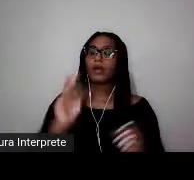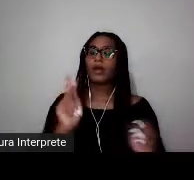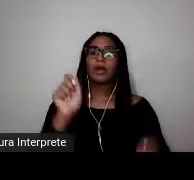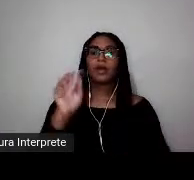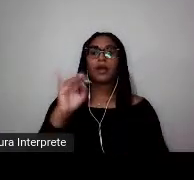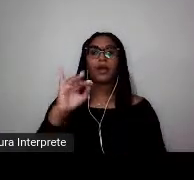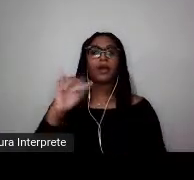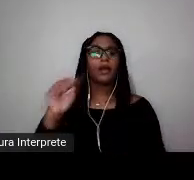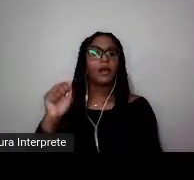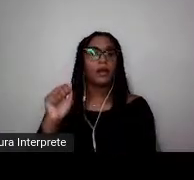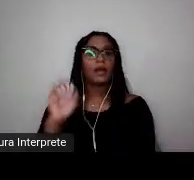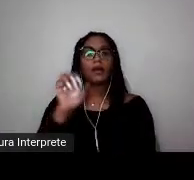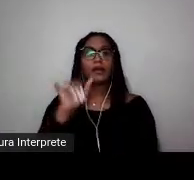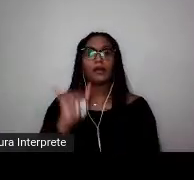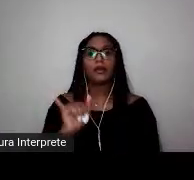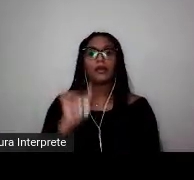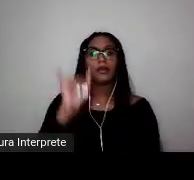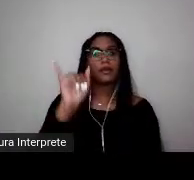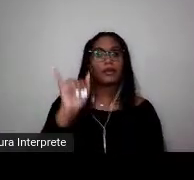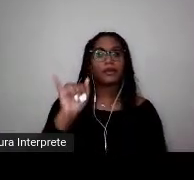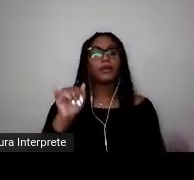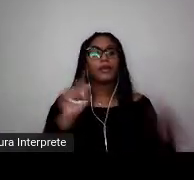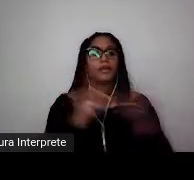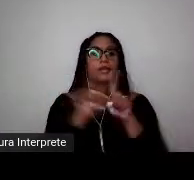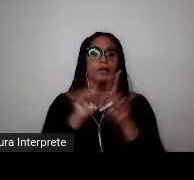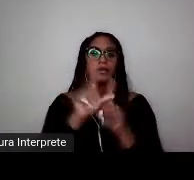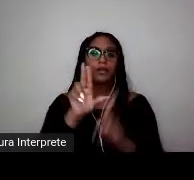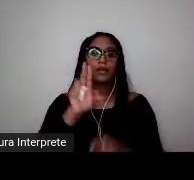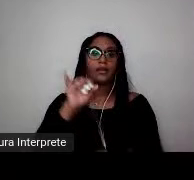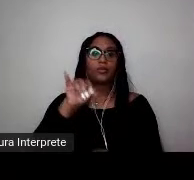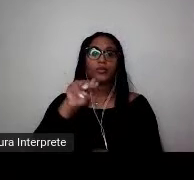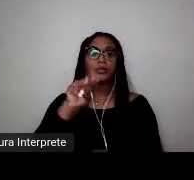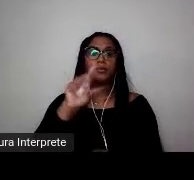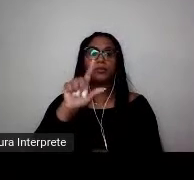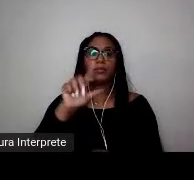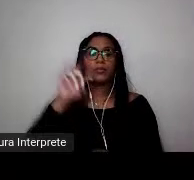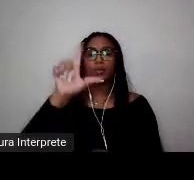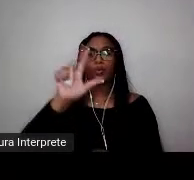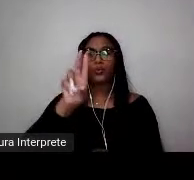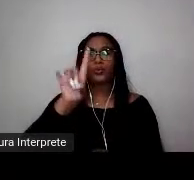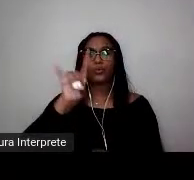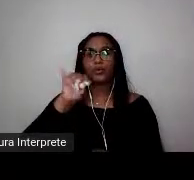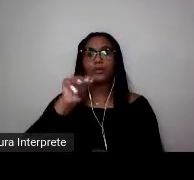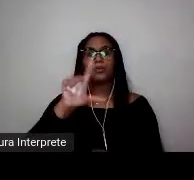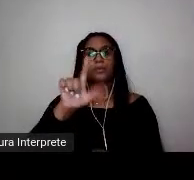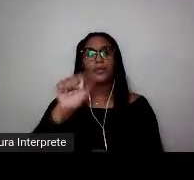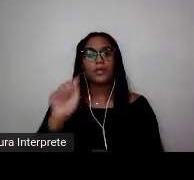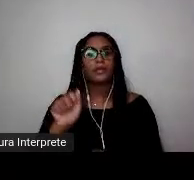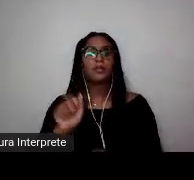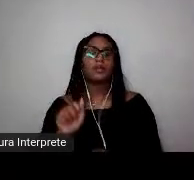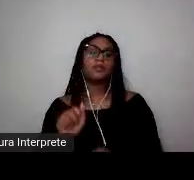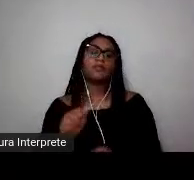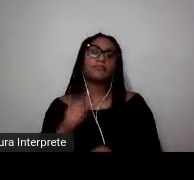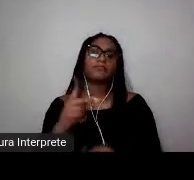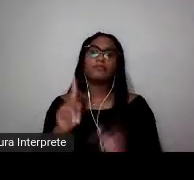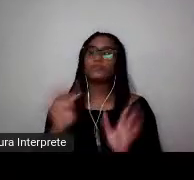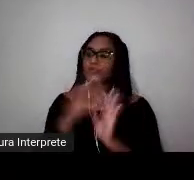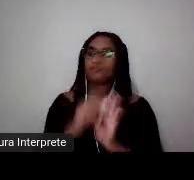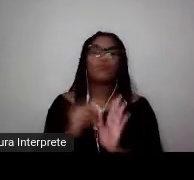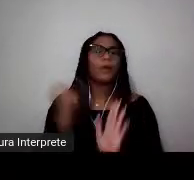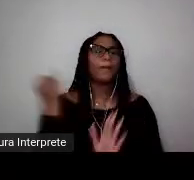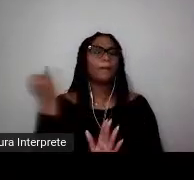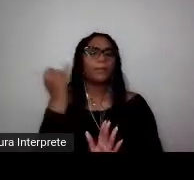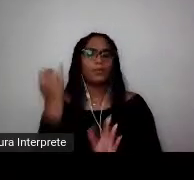Guellner e Ludmila Mourão. Todas foram importantes referências na minha trajetória acadêmica, profissional e de vida.